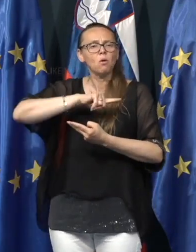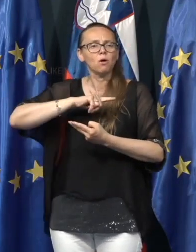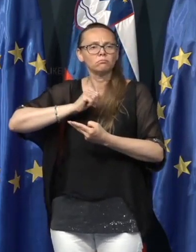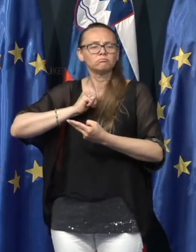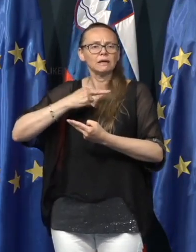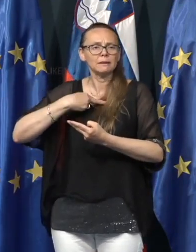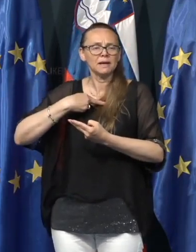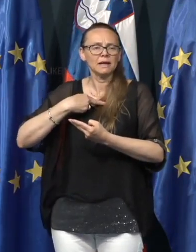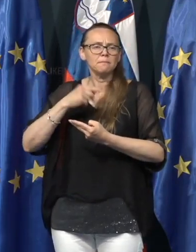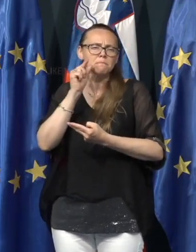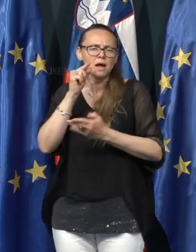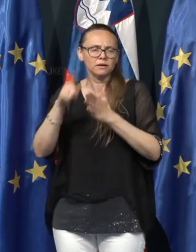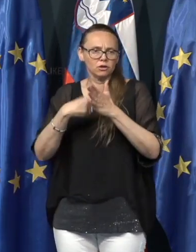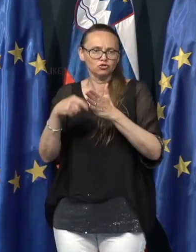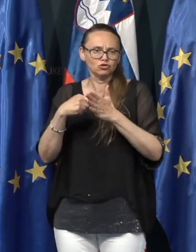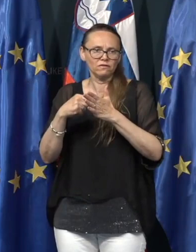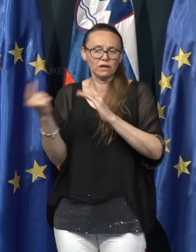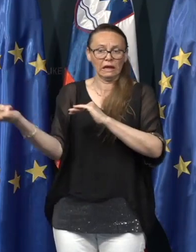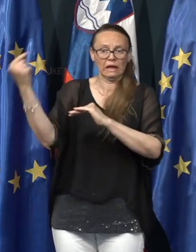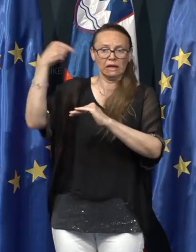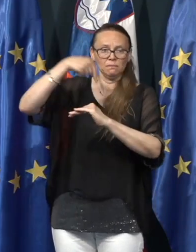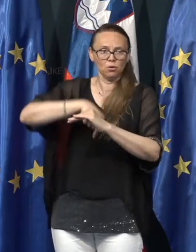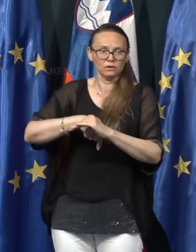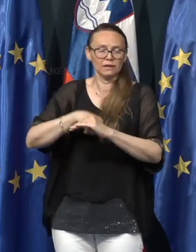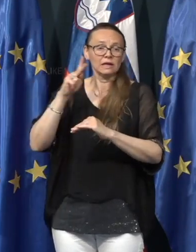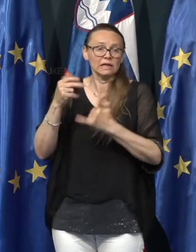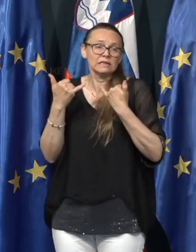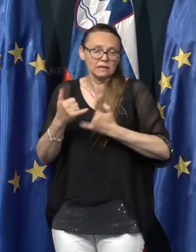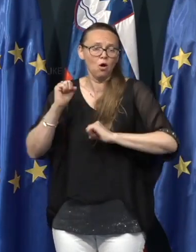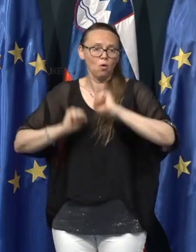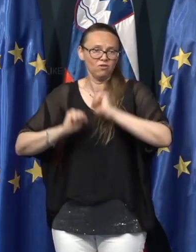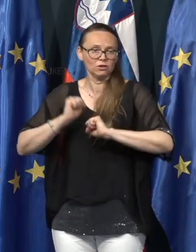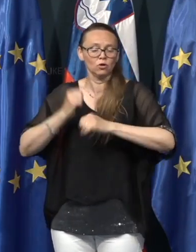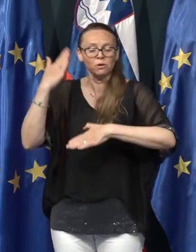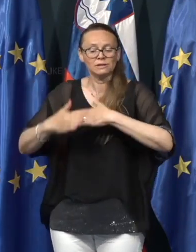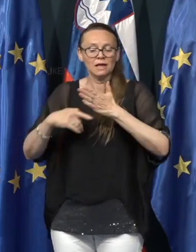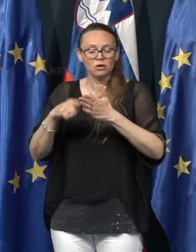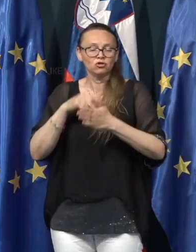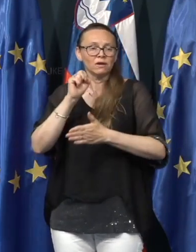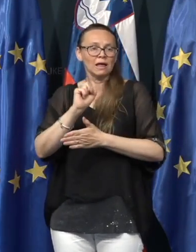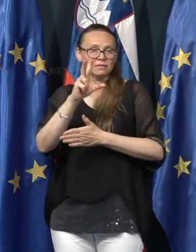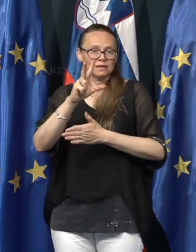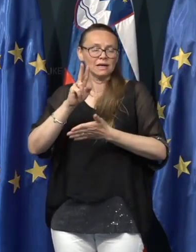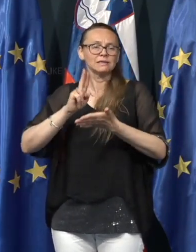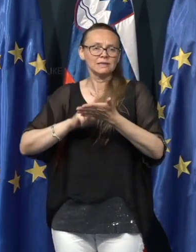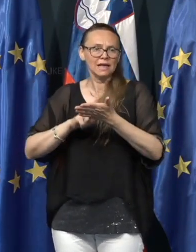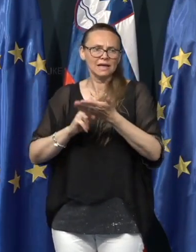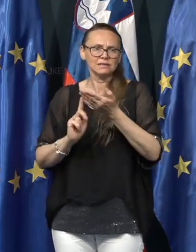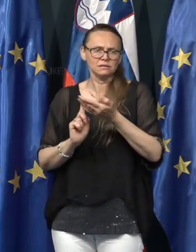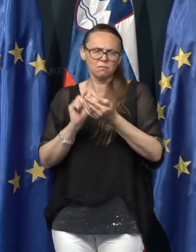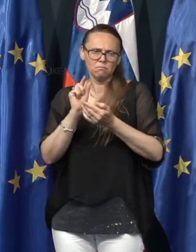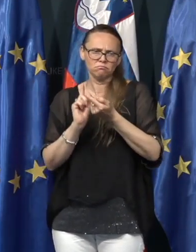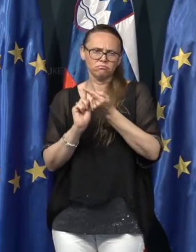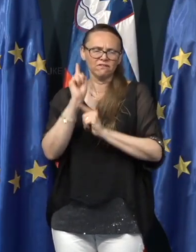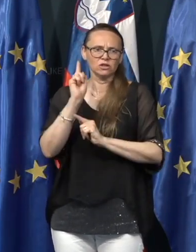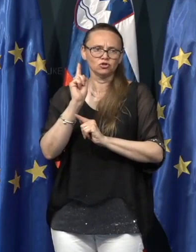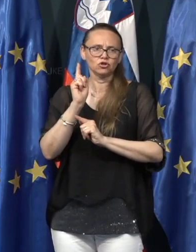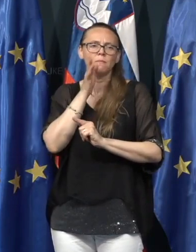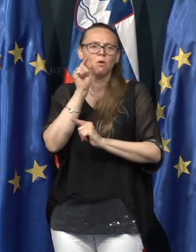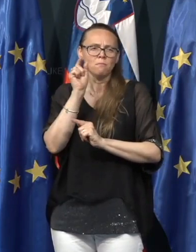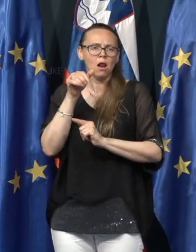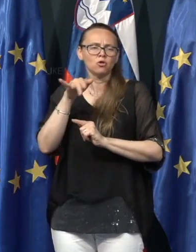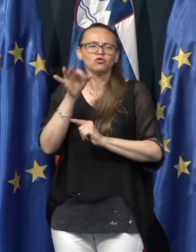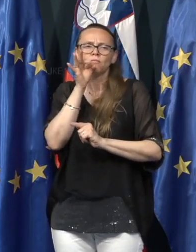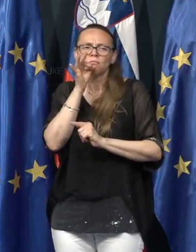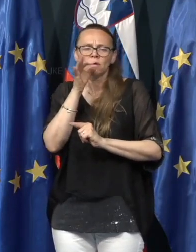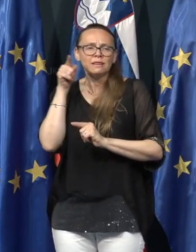številke importiranih, ki jih trenutno obvladujemo. Zadnja številka 13 je res višja, bom malček šel